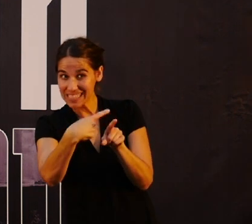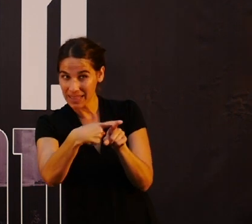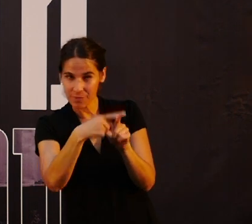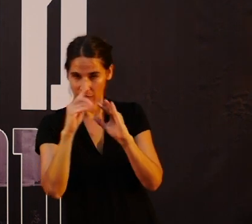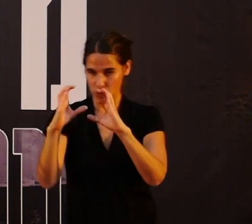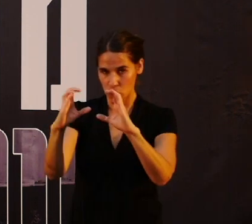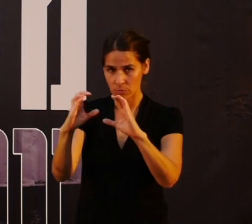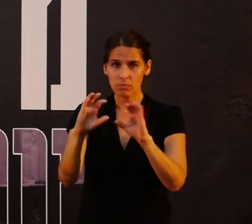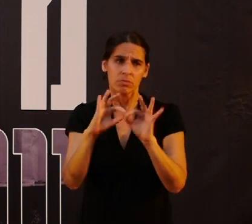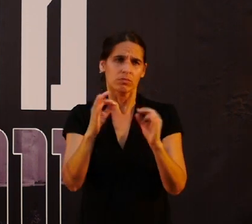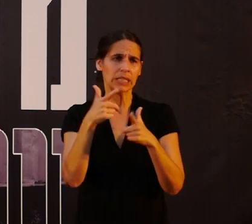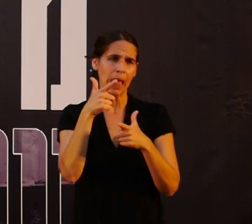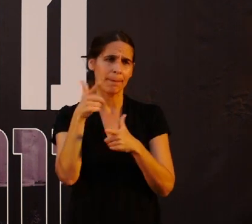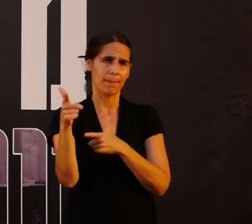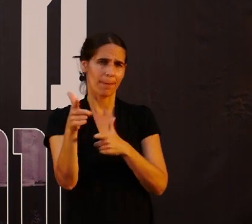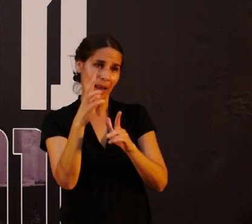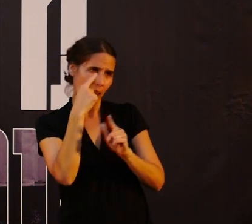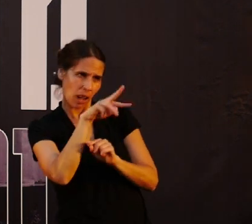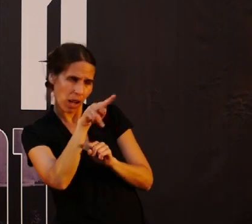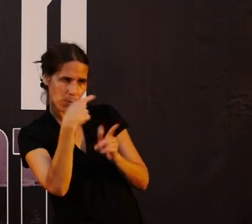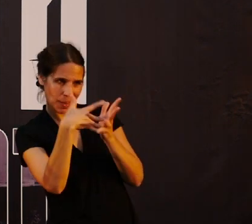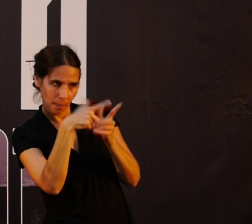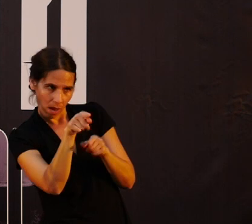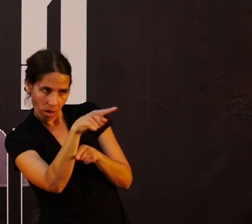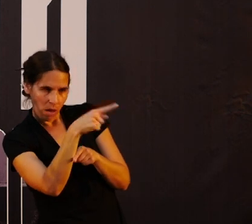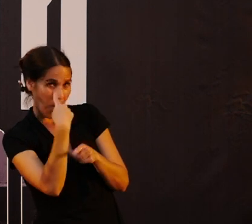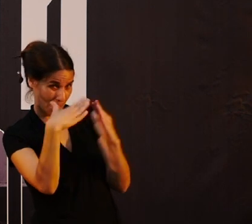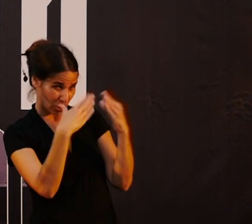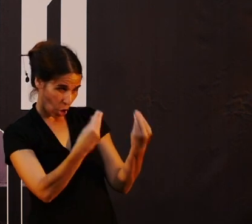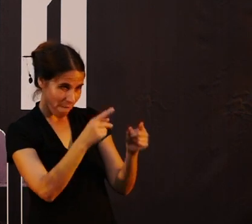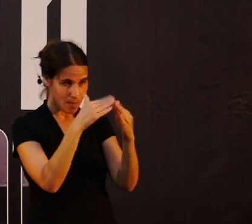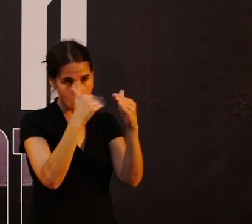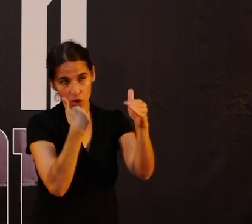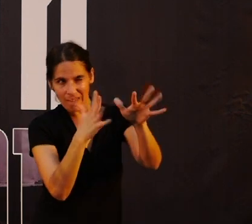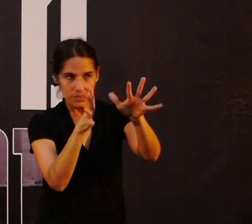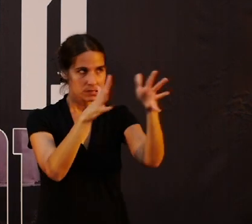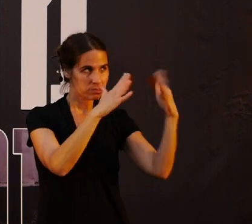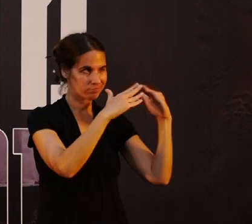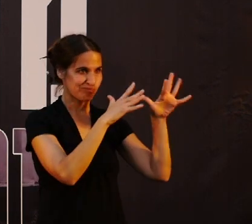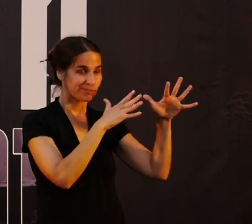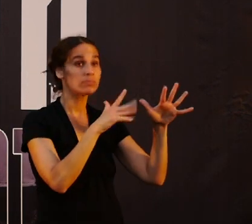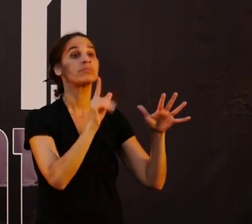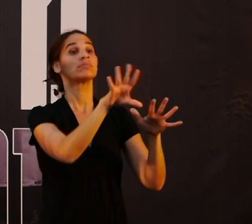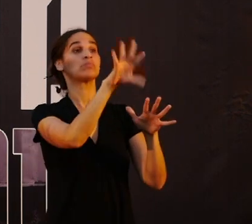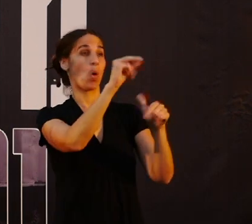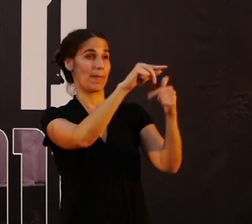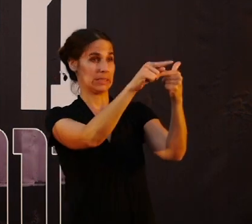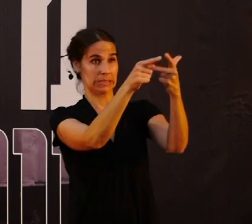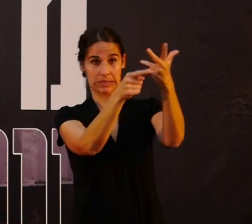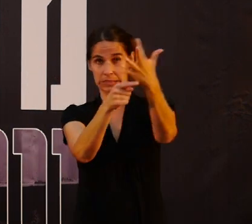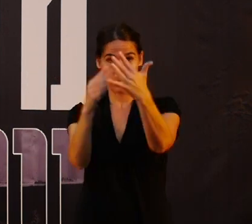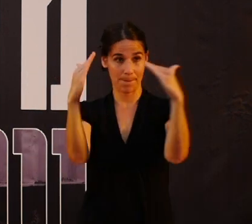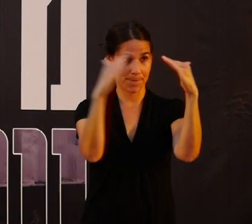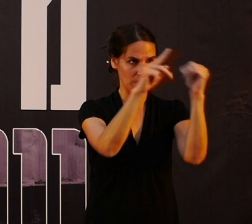האלה, ומתחילים לראות, זה בית טוב, זה בית לא טוב, זה בית טוב. אחרי שבוחרים כמה בתים,